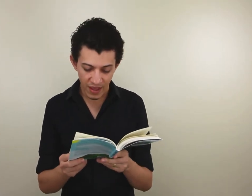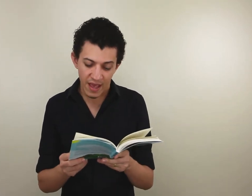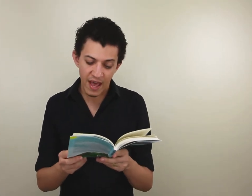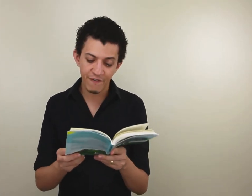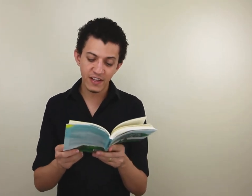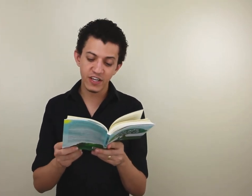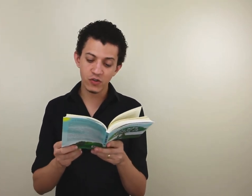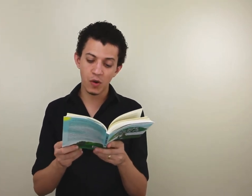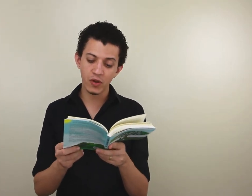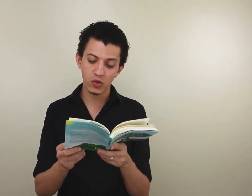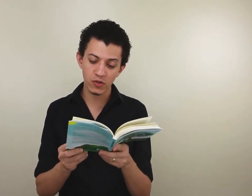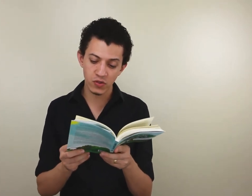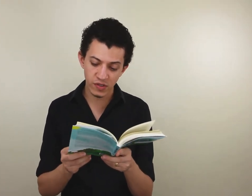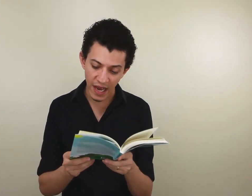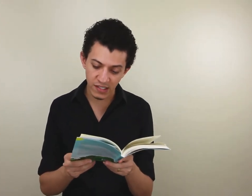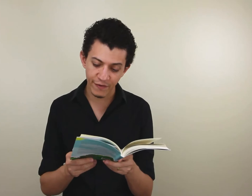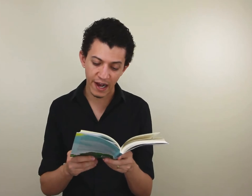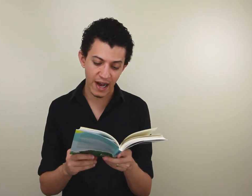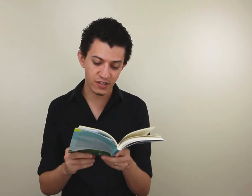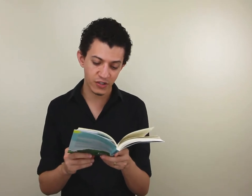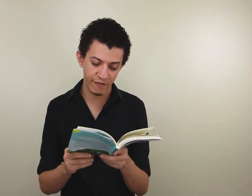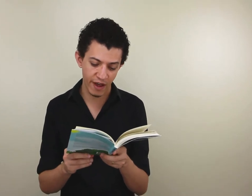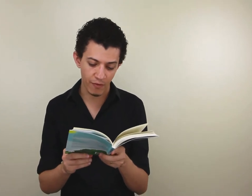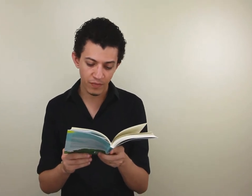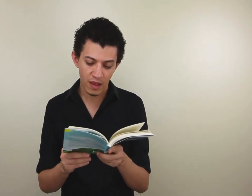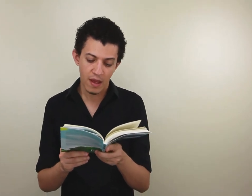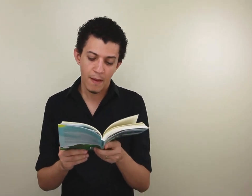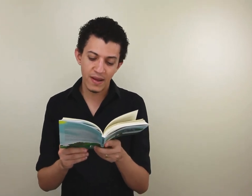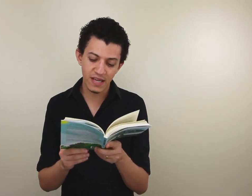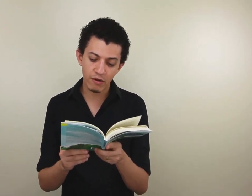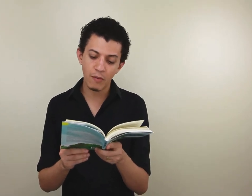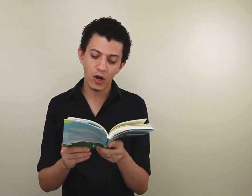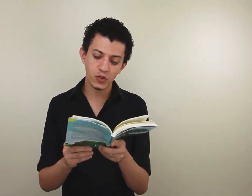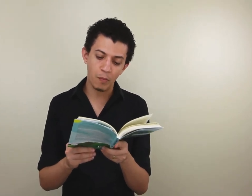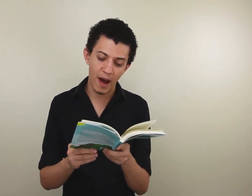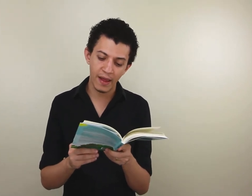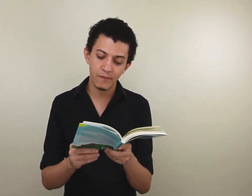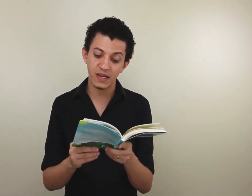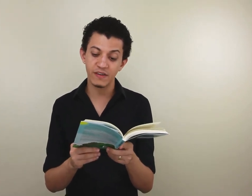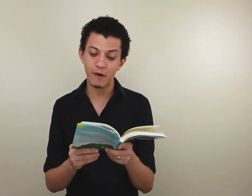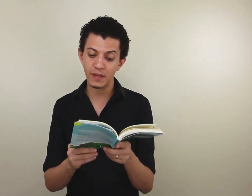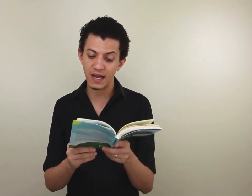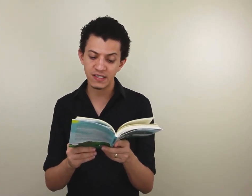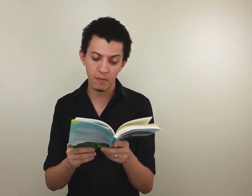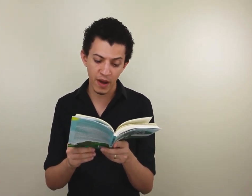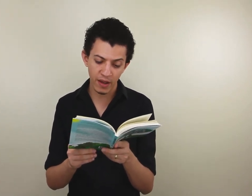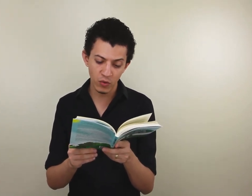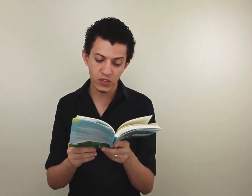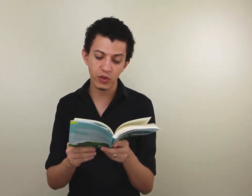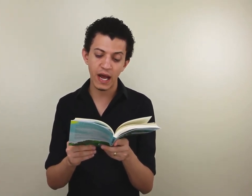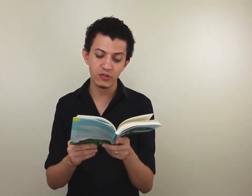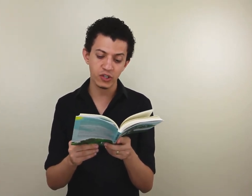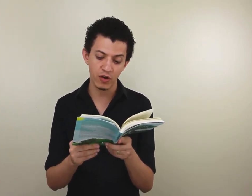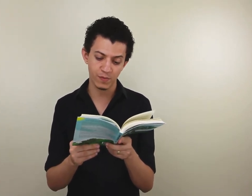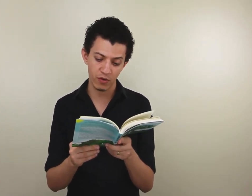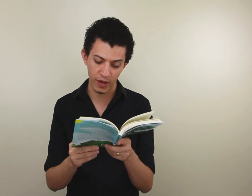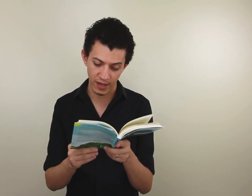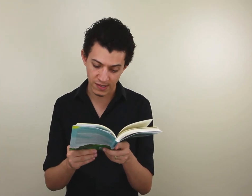Refletiram sobre todos os sucessos e fracassos que tiveram. Pensaram na morte do pai, nas enfermidades da mãe, nos cuidados de Deus para com eles.